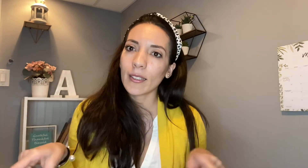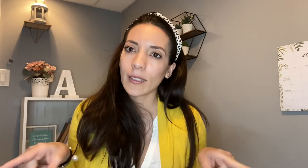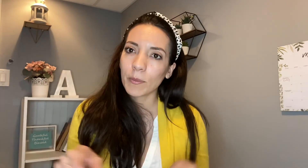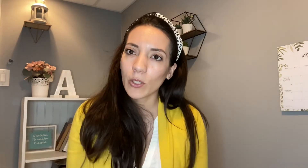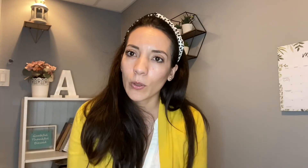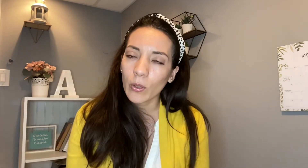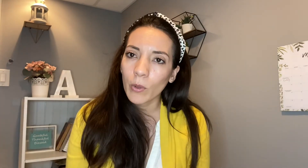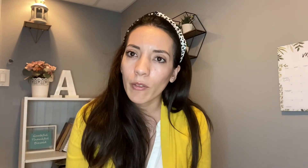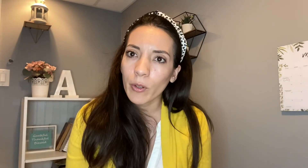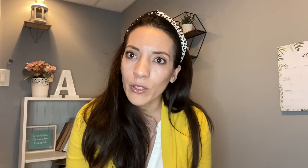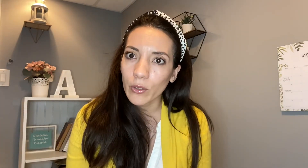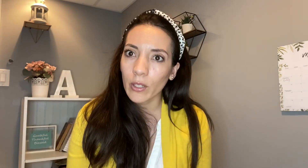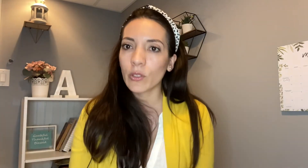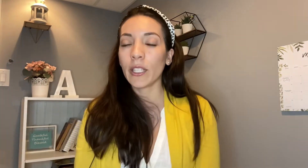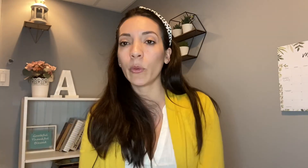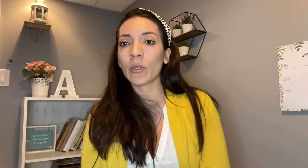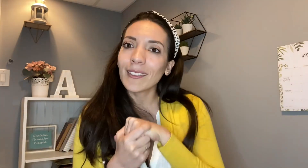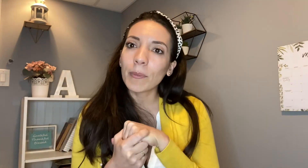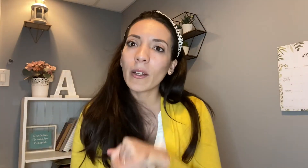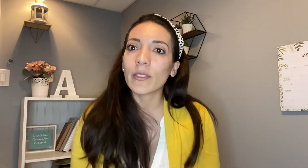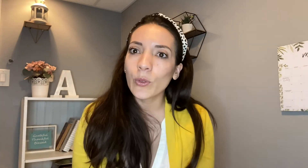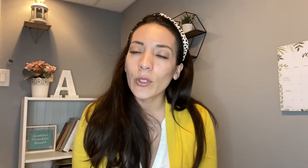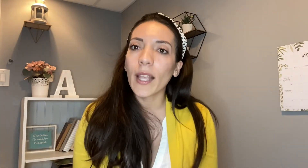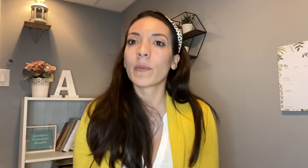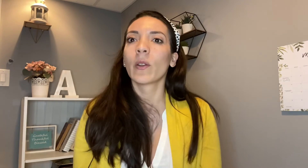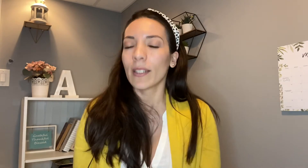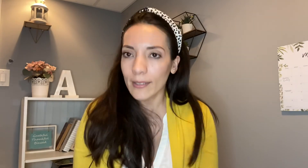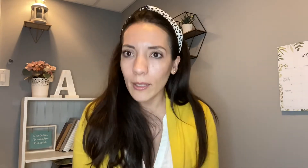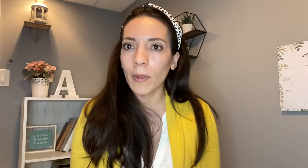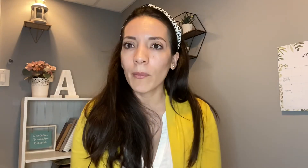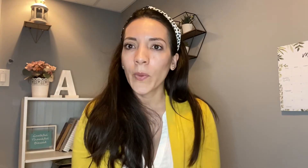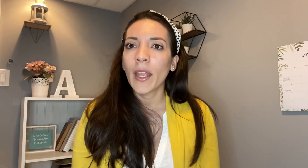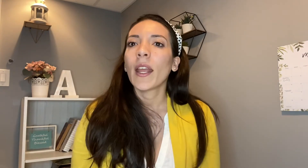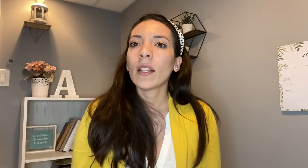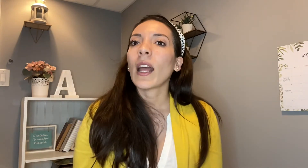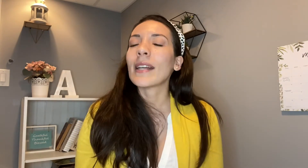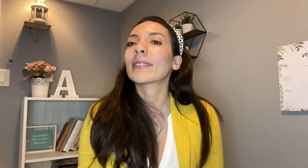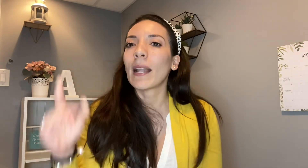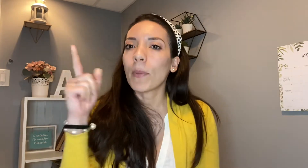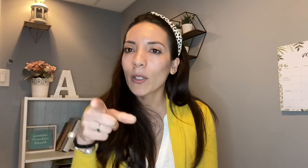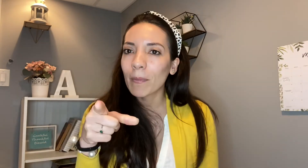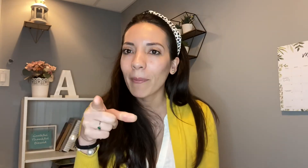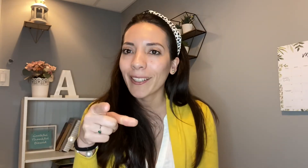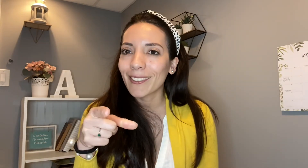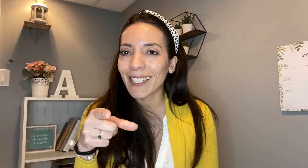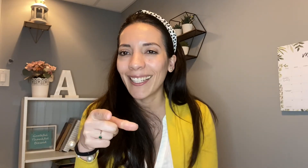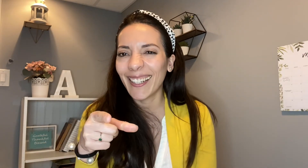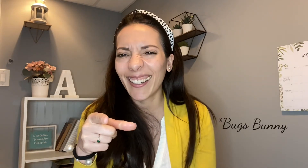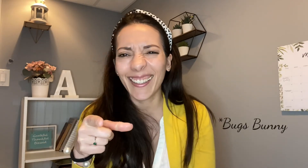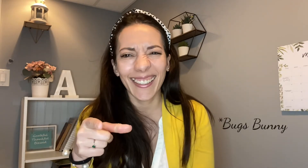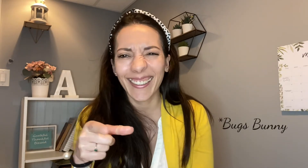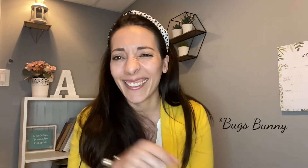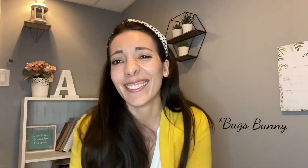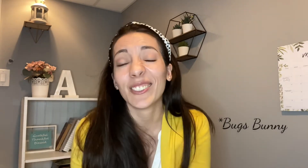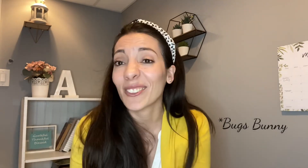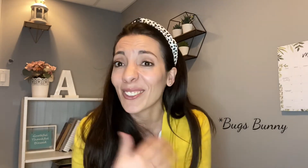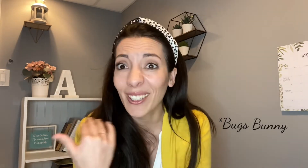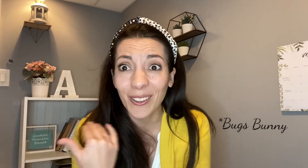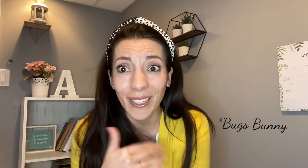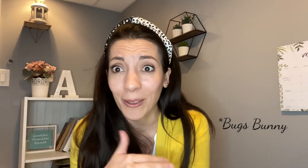descripción como la información de los libros espero les gusta espero les sirva hasta la próxima amigos yo no soy el conejo